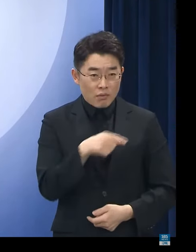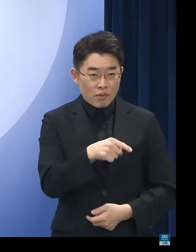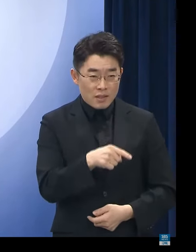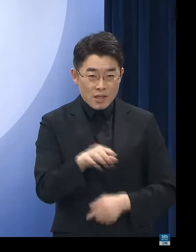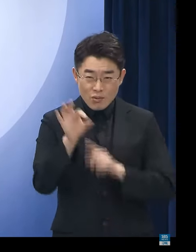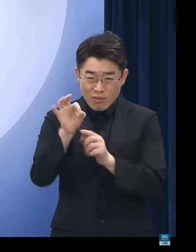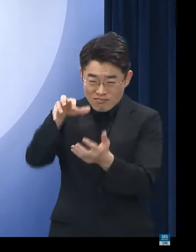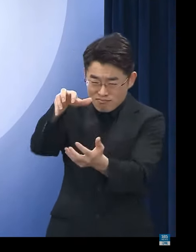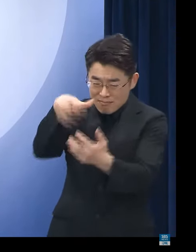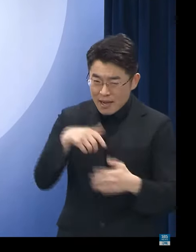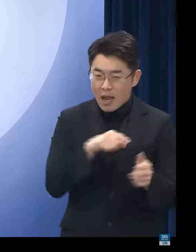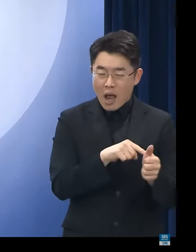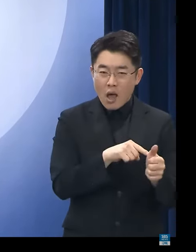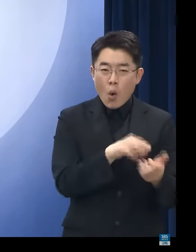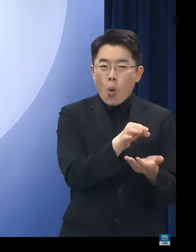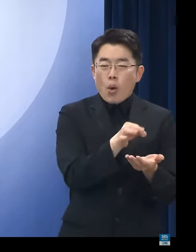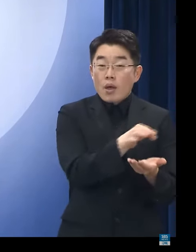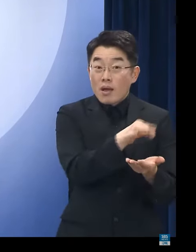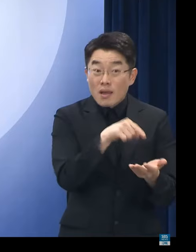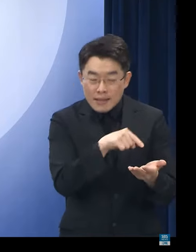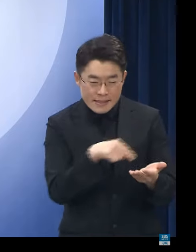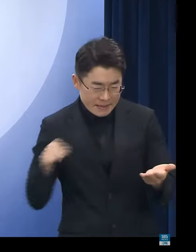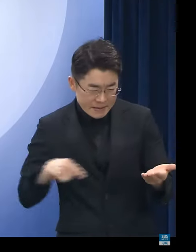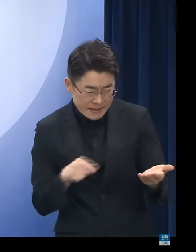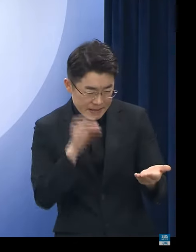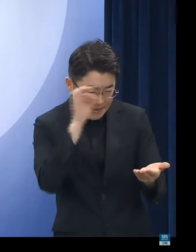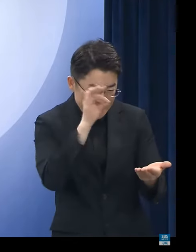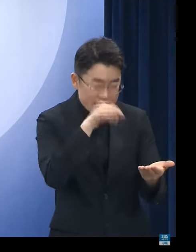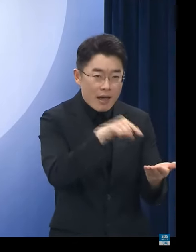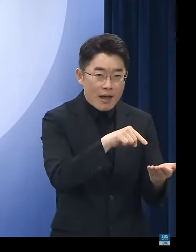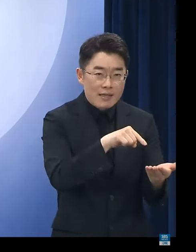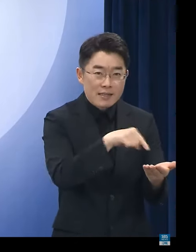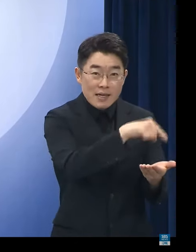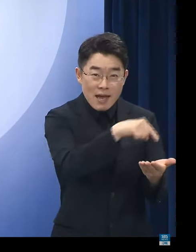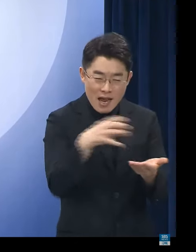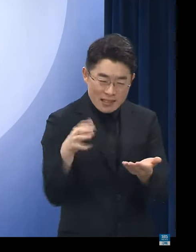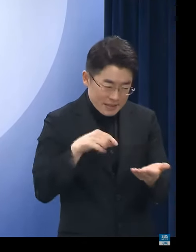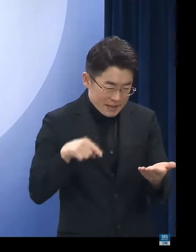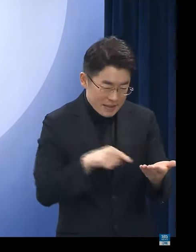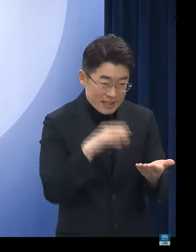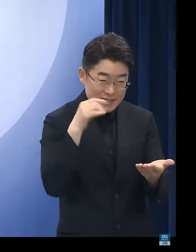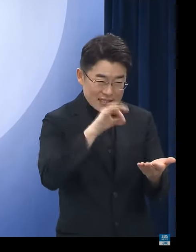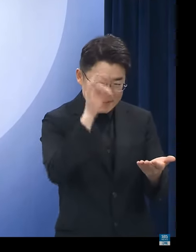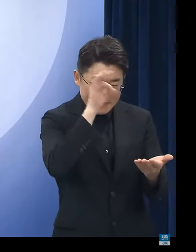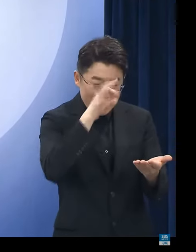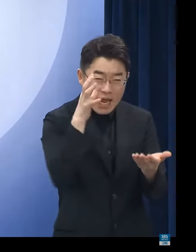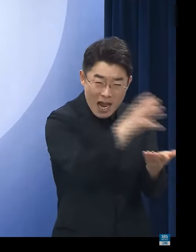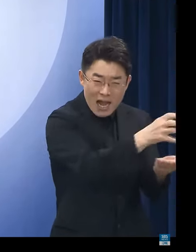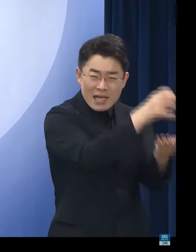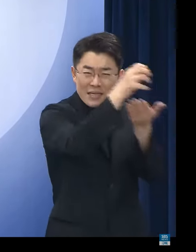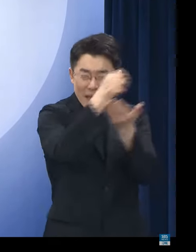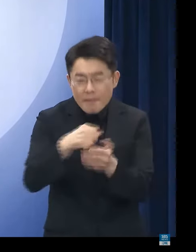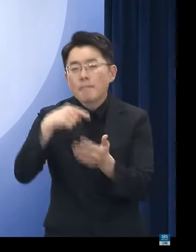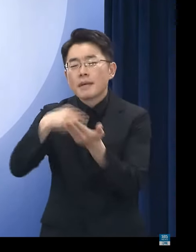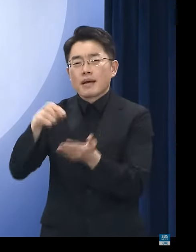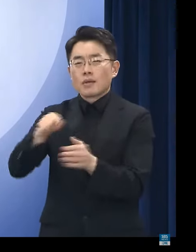추적 전담팀을 편성하여 피 땀 흘려 모은 서민들의 재산을 끝까지 찾아내 환수하겠습니다.